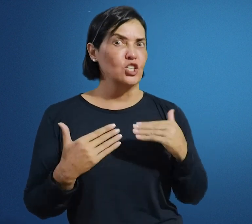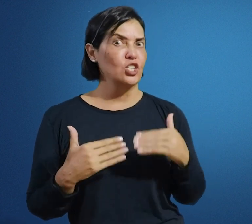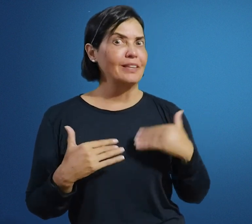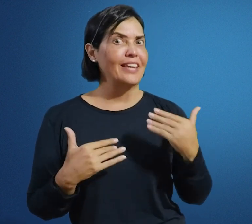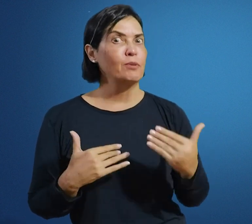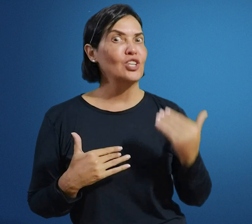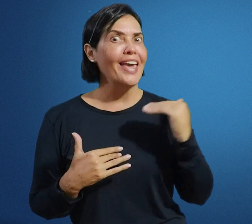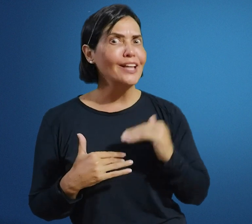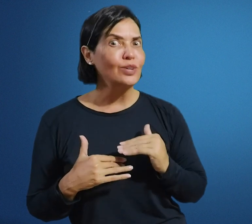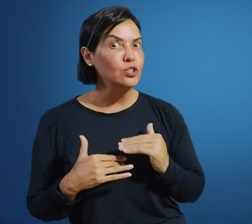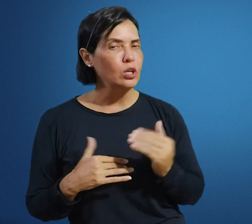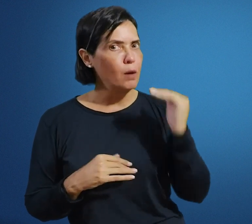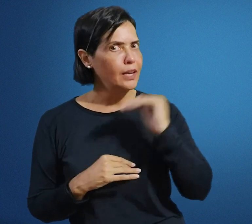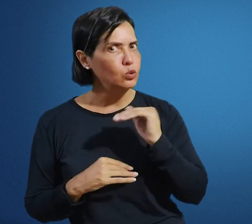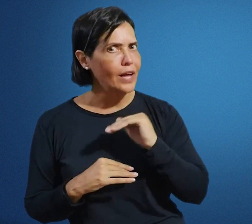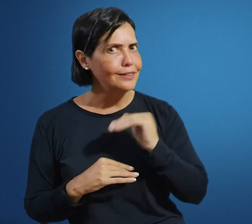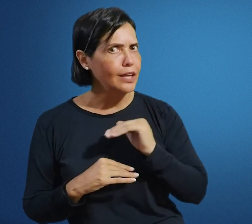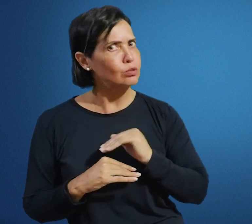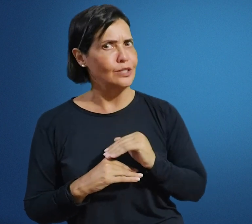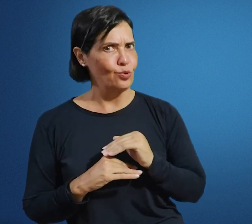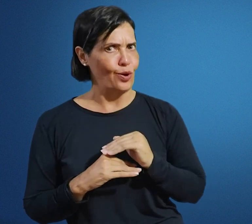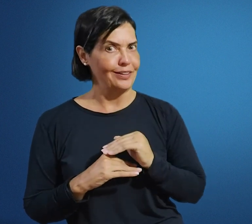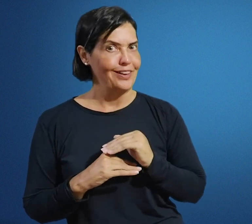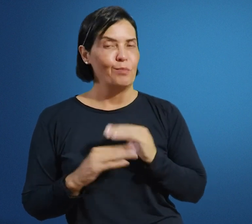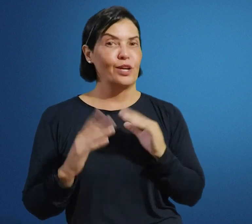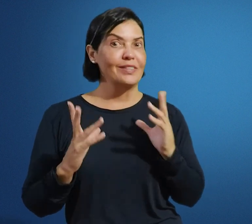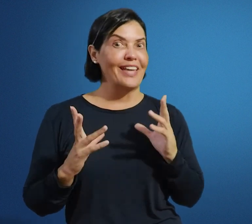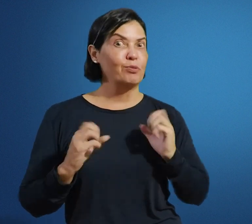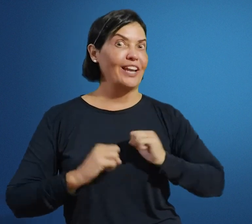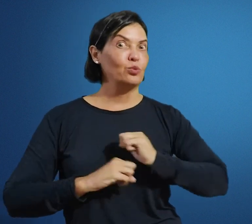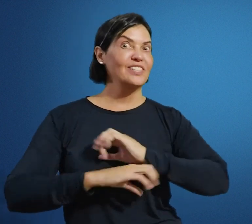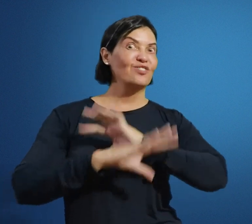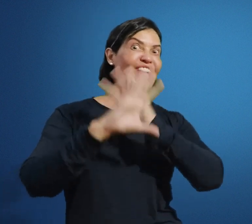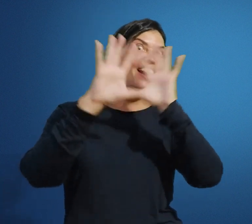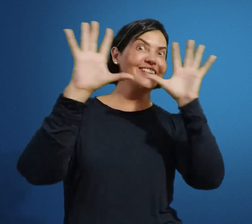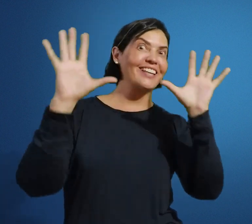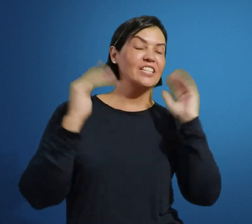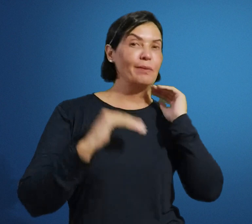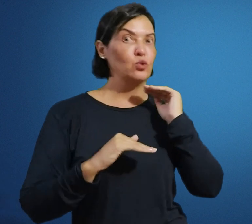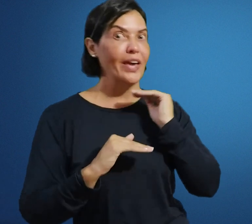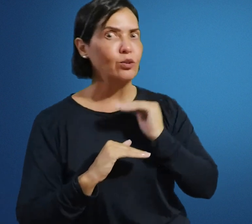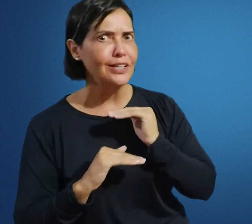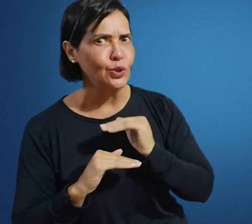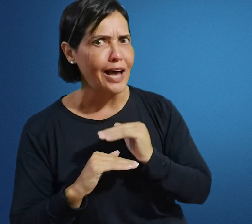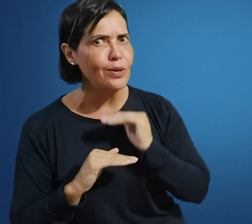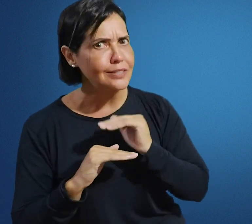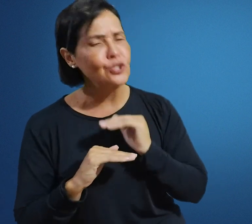que a gente chama intérprete educacional, para ele atuar dentro da escola? Porque o intérprete, ele atua em diversas áreas, mas no educacional existe